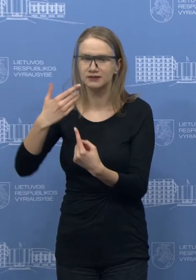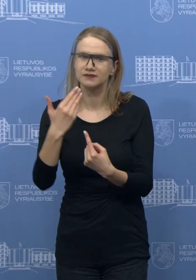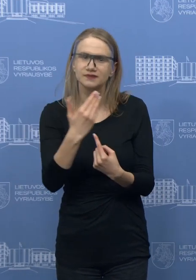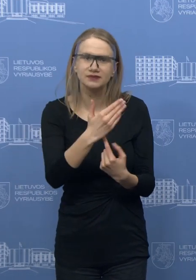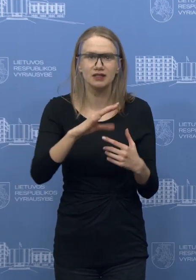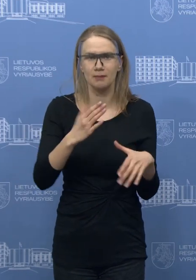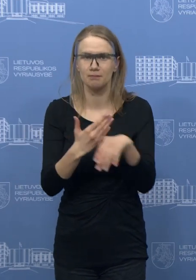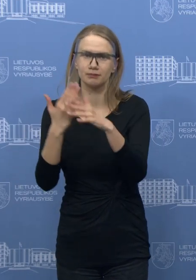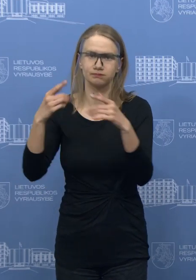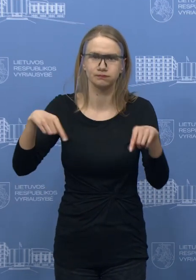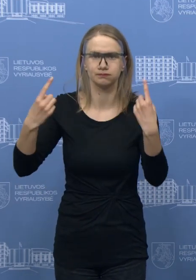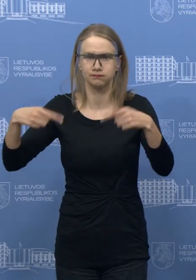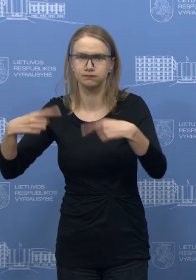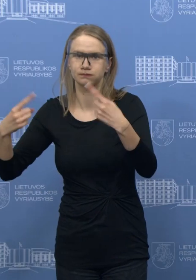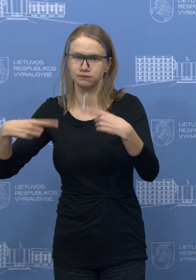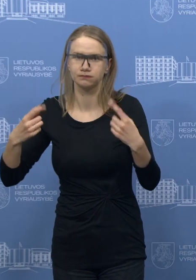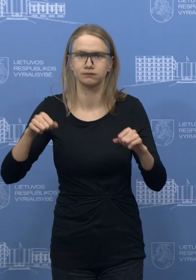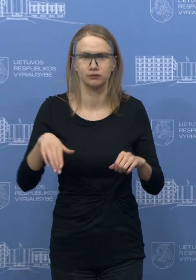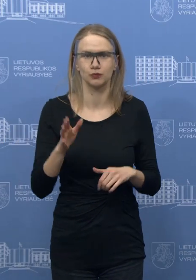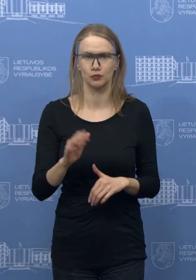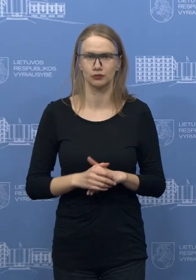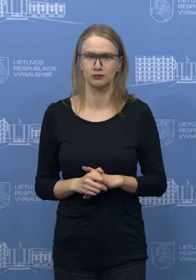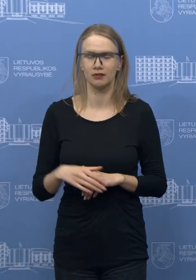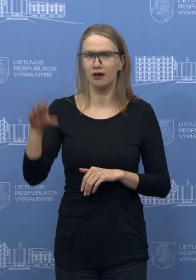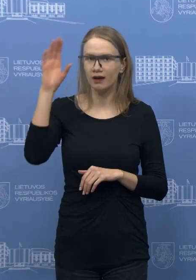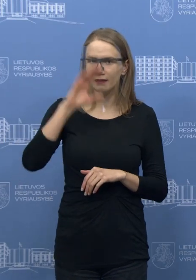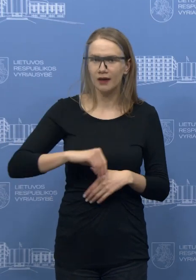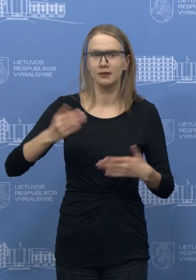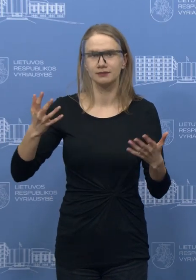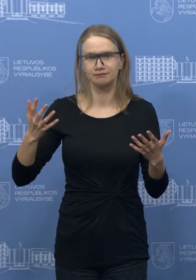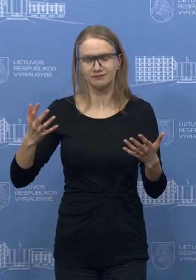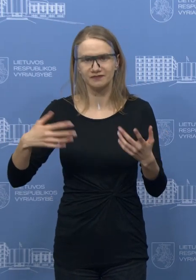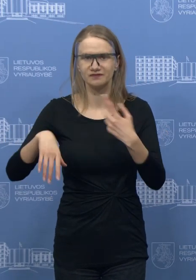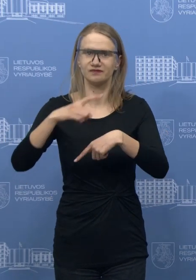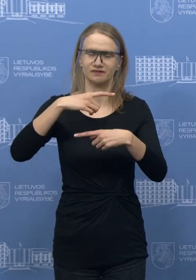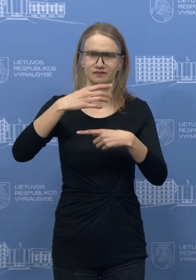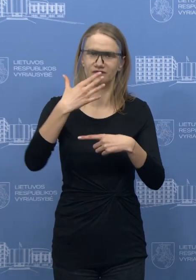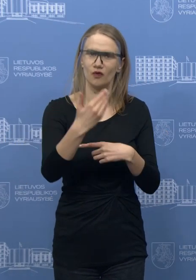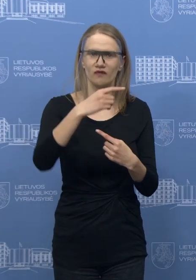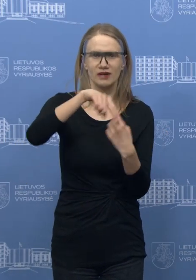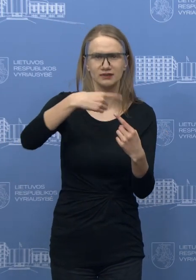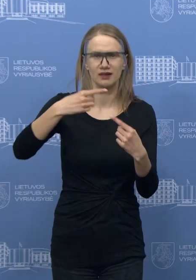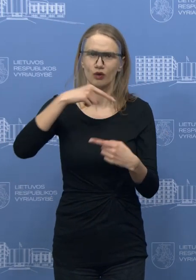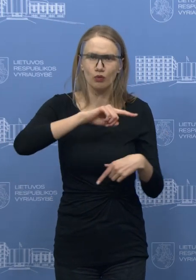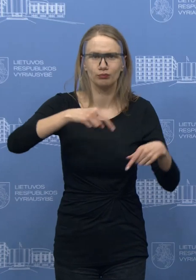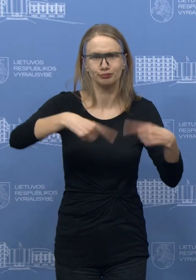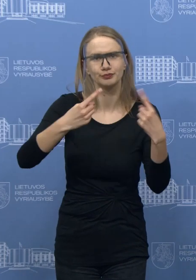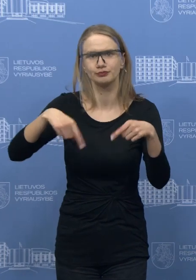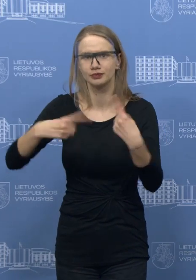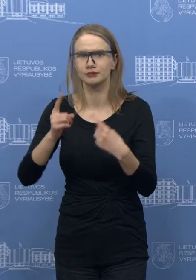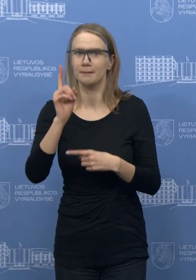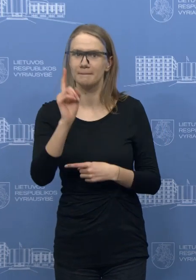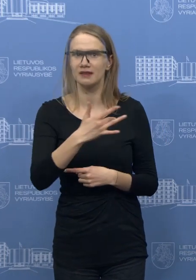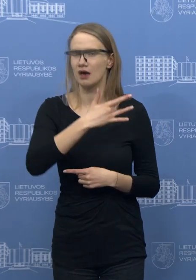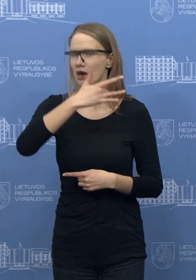turėsime ieškoti būdų, kaip bandyti gaivinti, atstatyti tam tikras veiklas, bet laikantis ypatingai griežtų